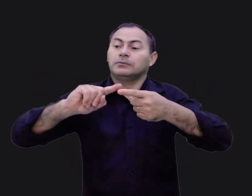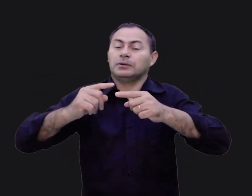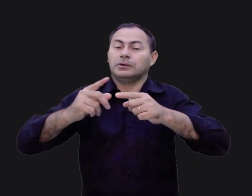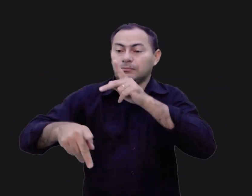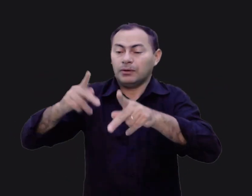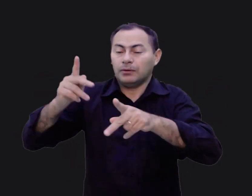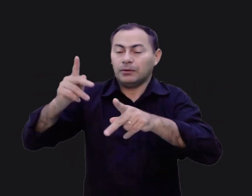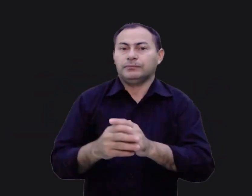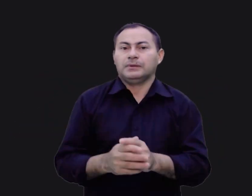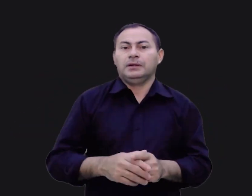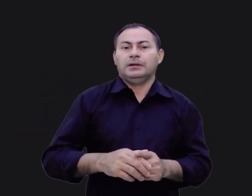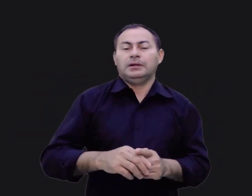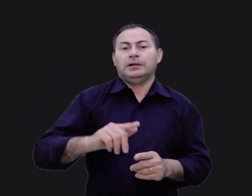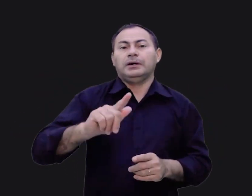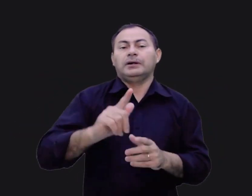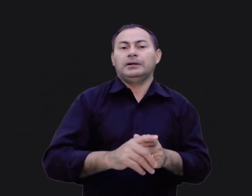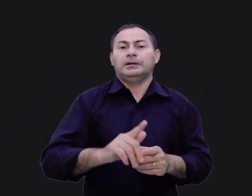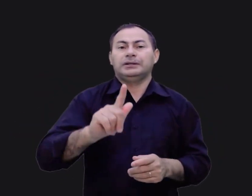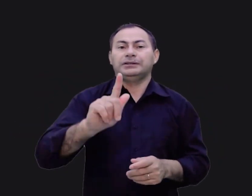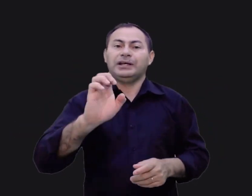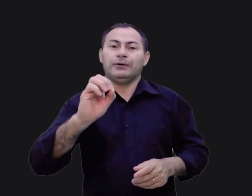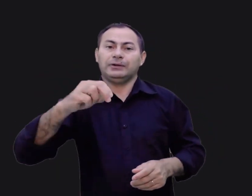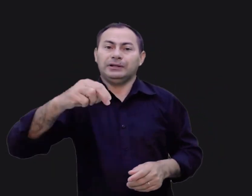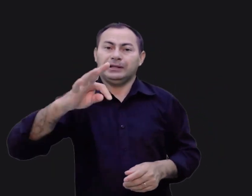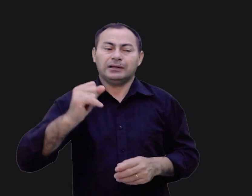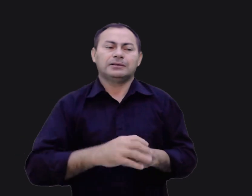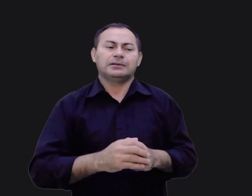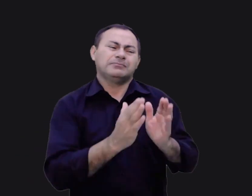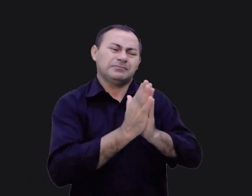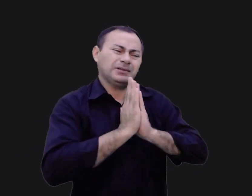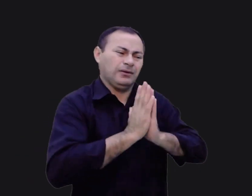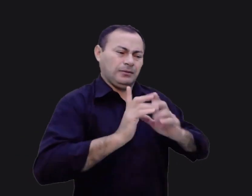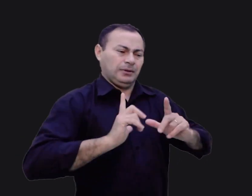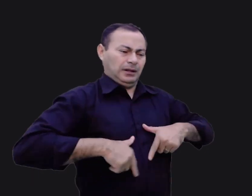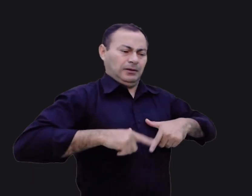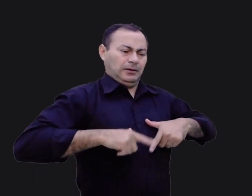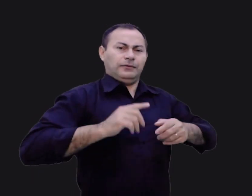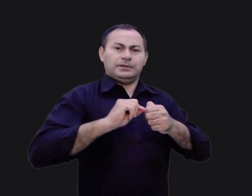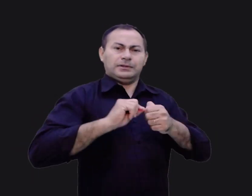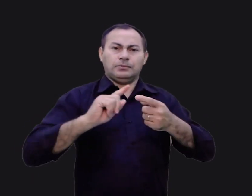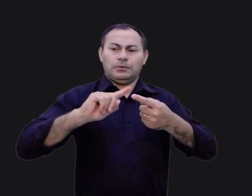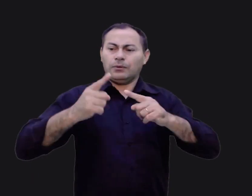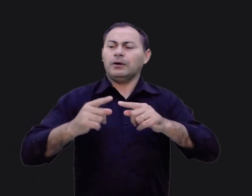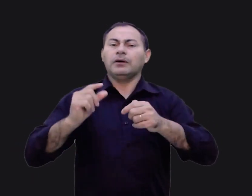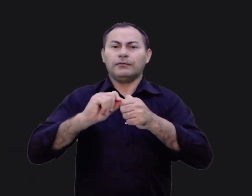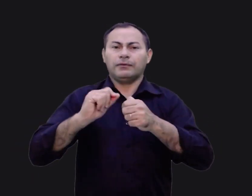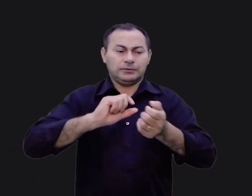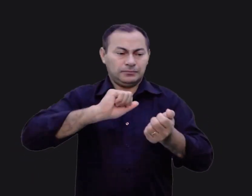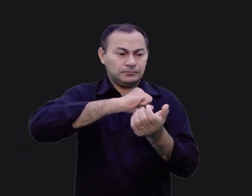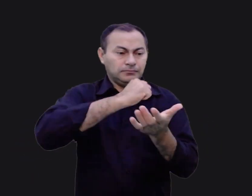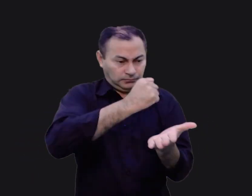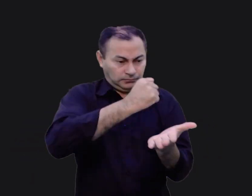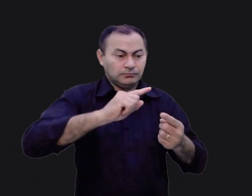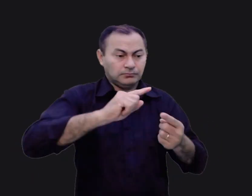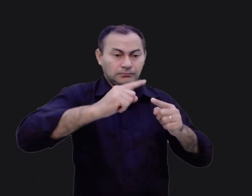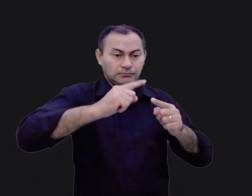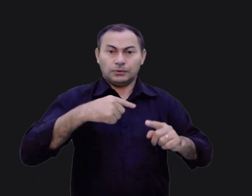com essa gente. Os gibionitas imploraram aos israelitas que fizessem um acordo com eles. Façam um trato conosco!